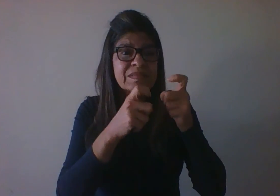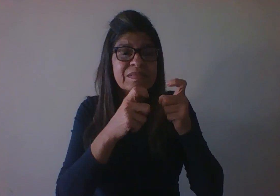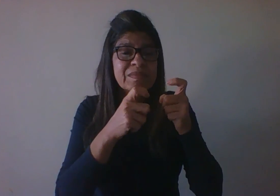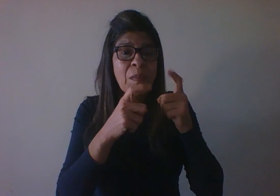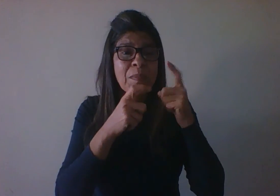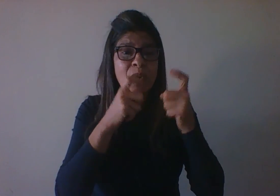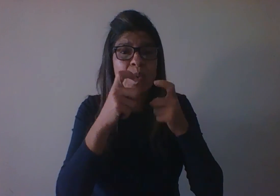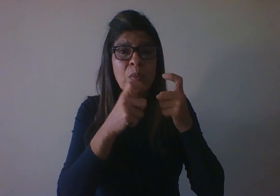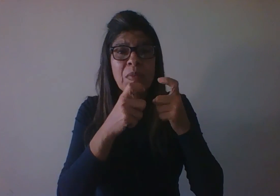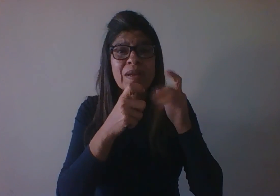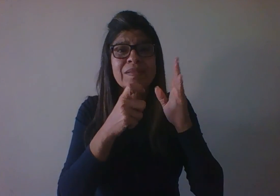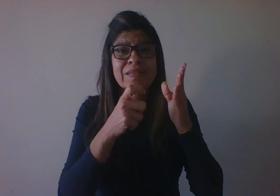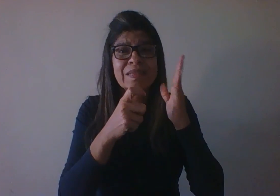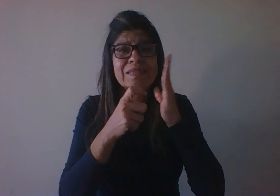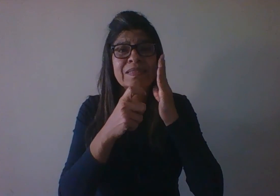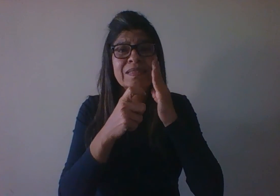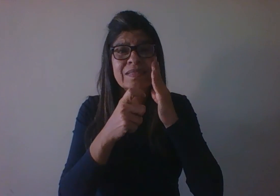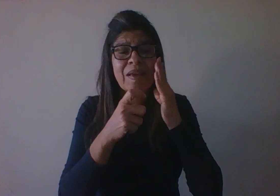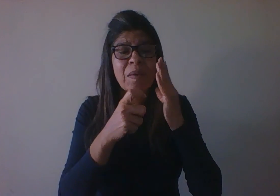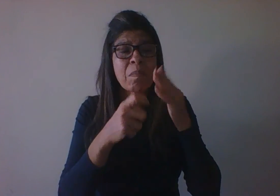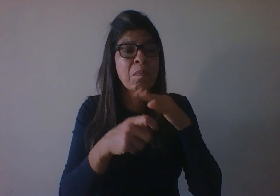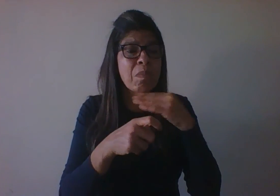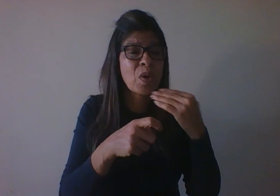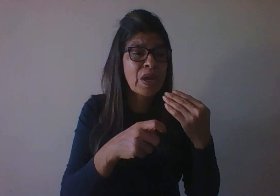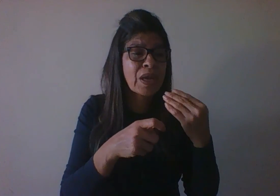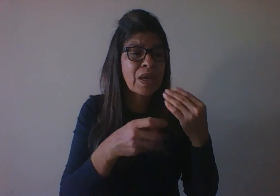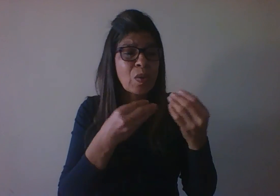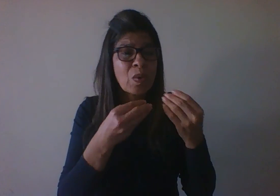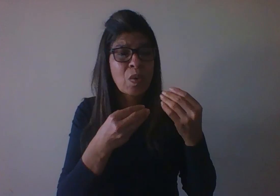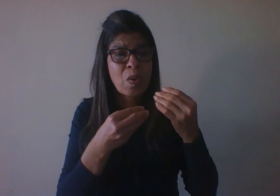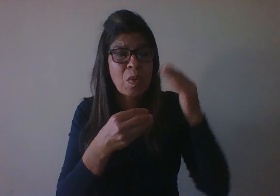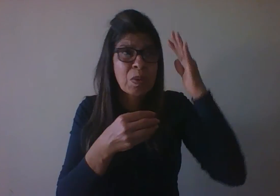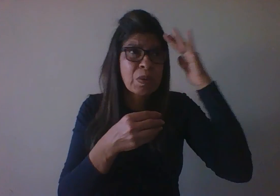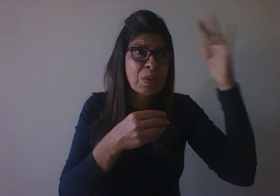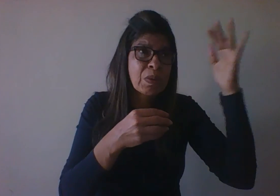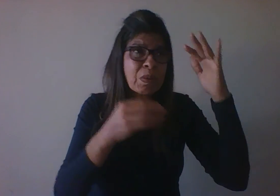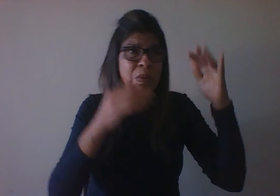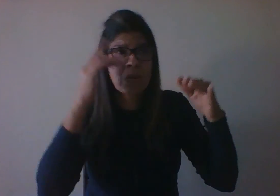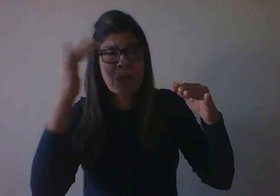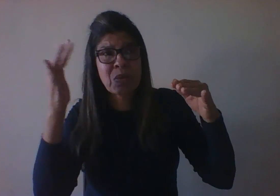com aquela reflexão do que eles produziram, do que eles fizeram, se eles deixaram algo de bom ou não.